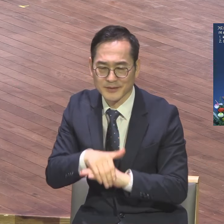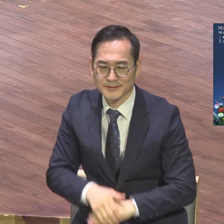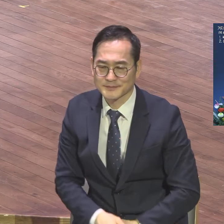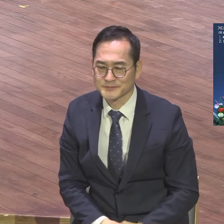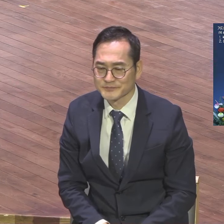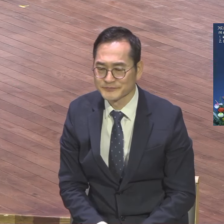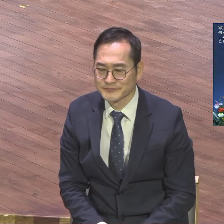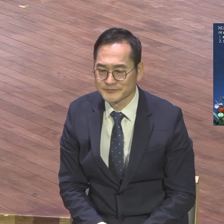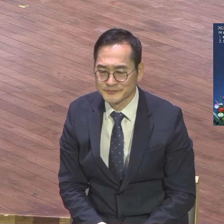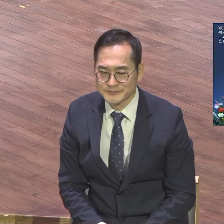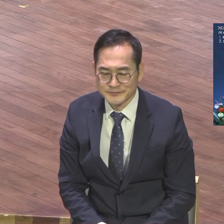BTS에 와야지